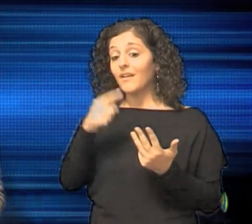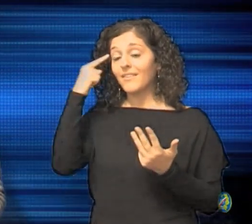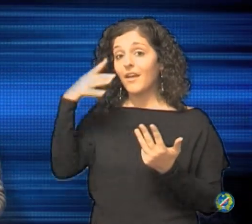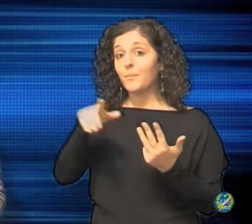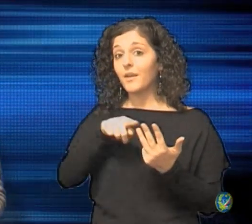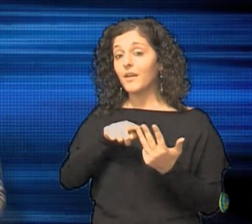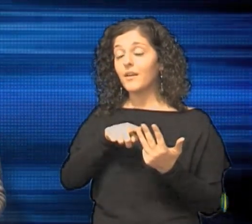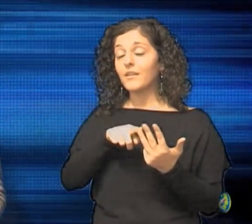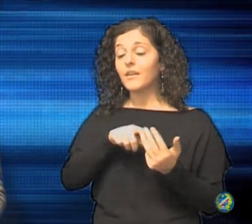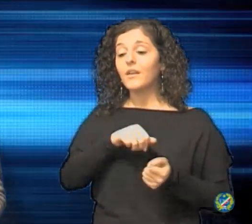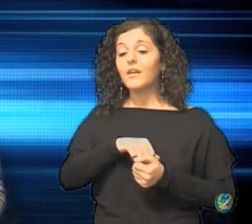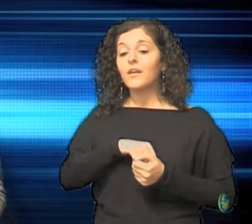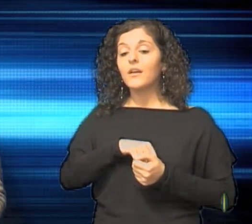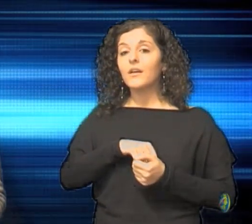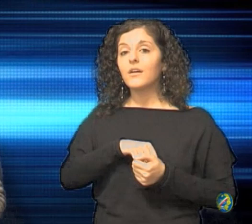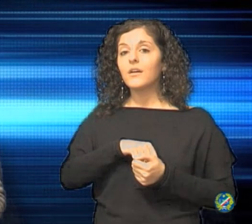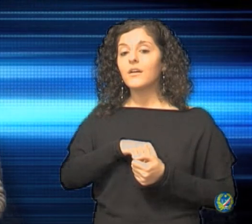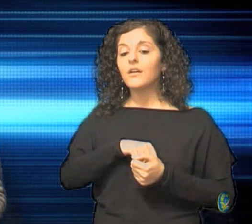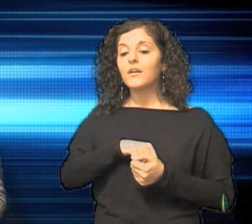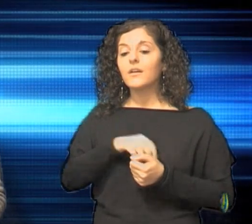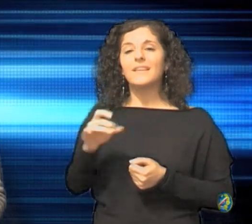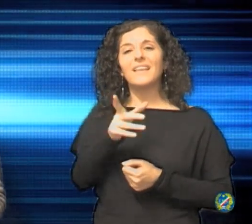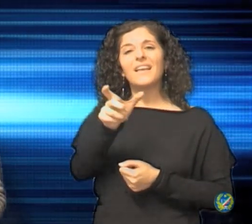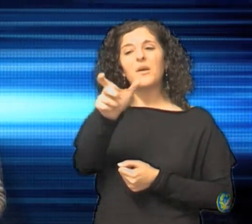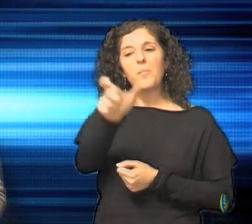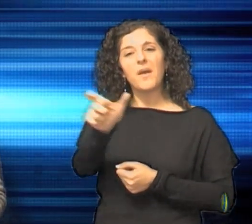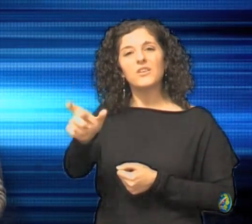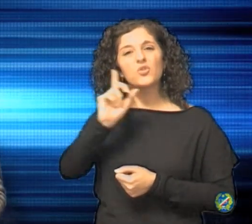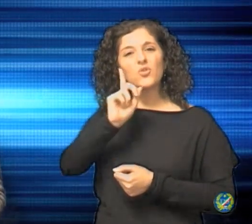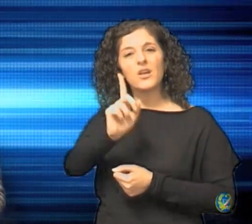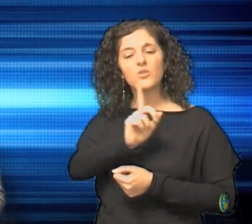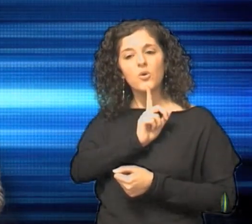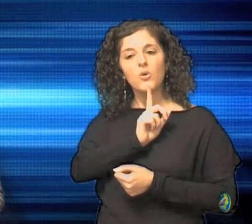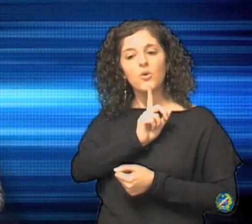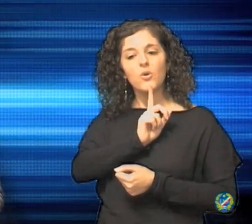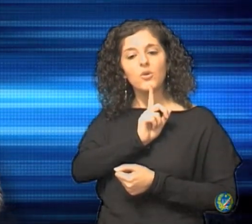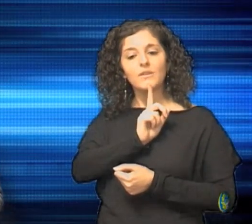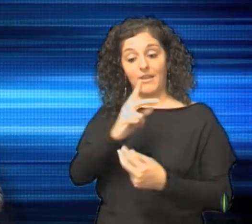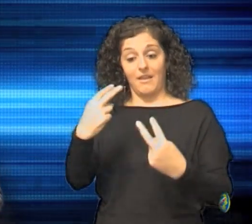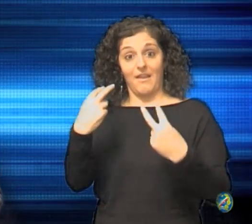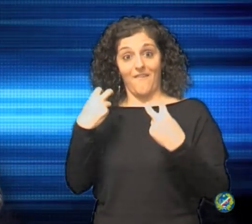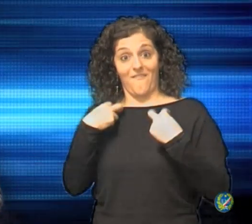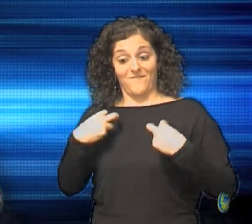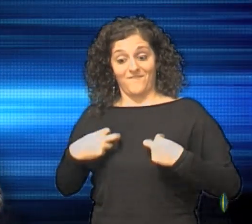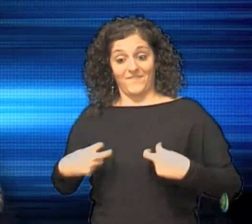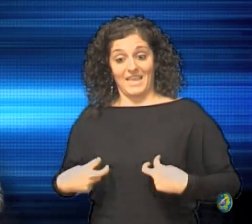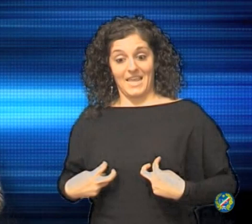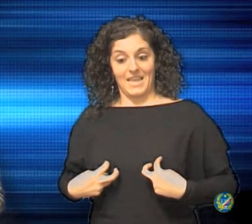se la persona sorta, chiamata a visita, invia tutta la